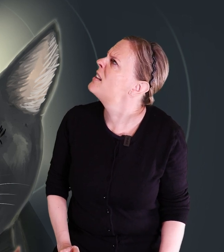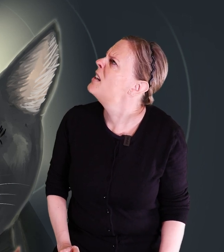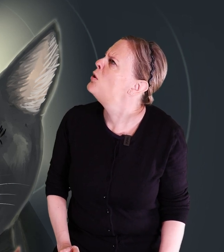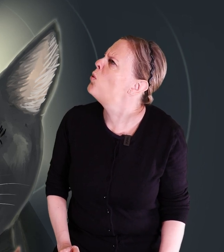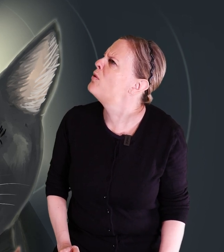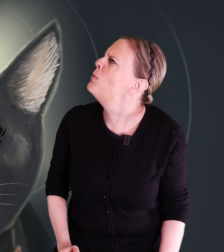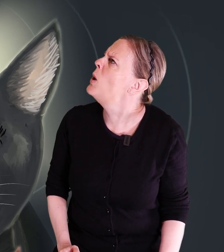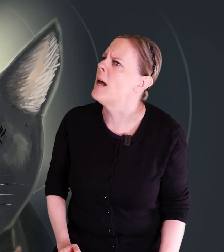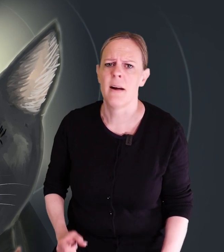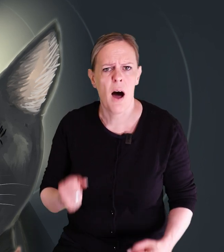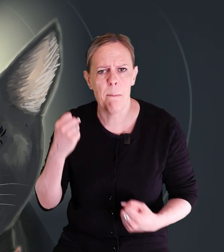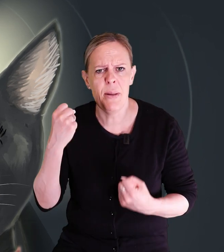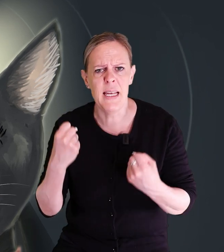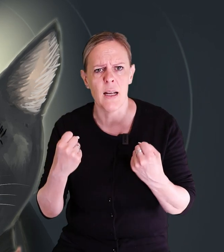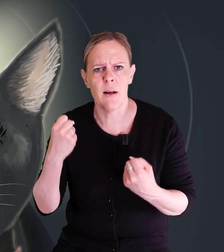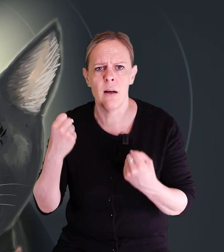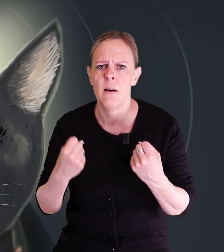ett dosmuller av bilarna.